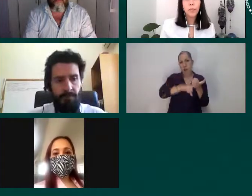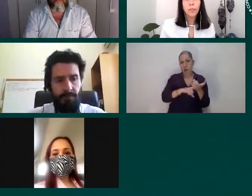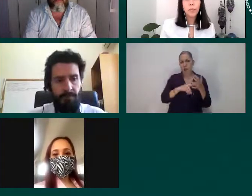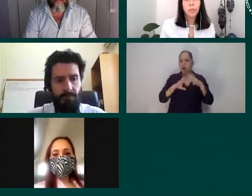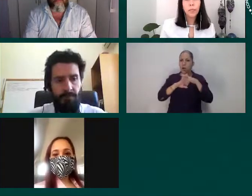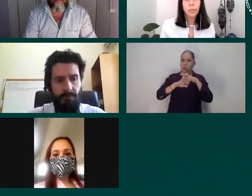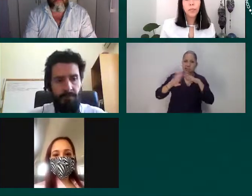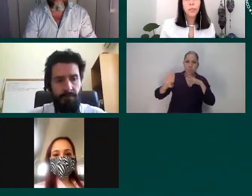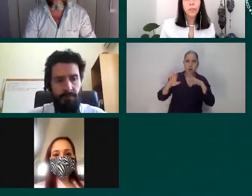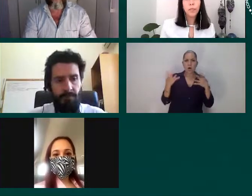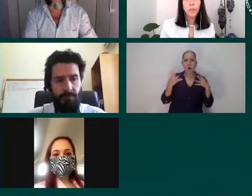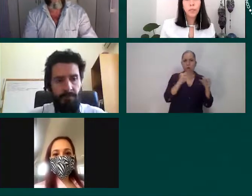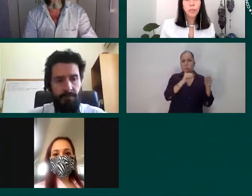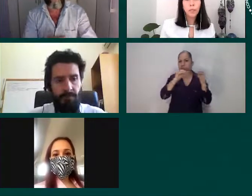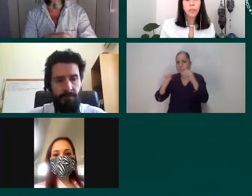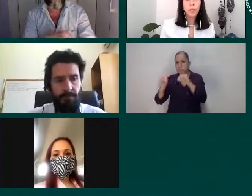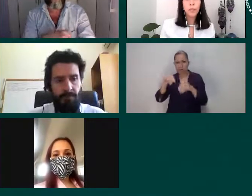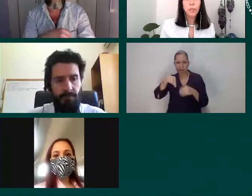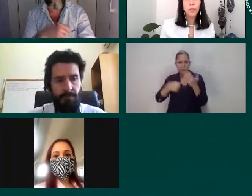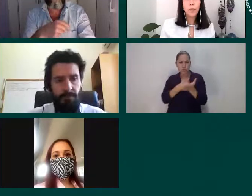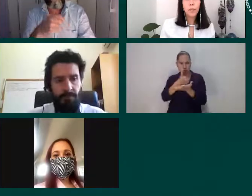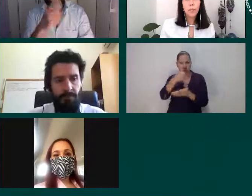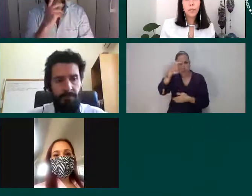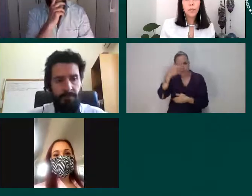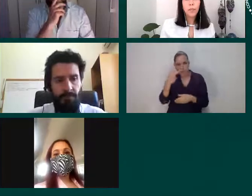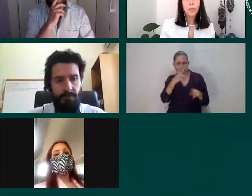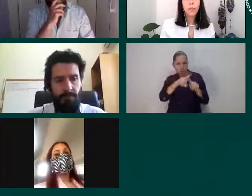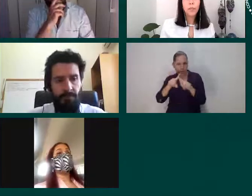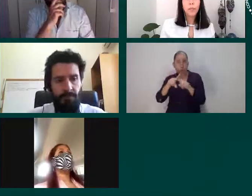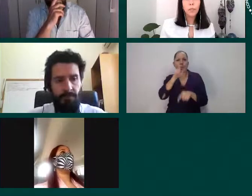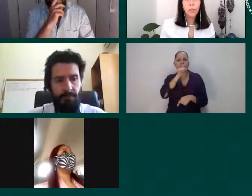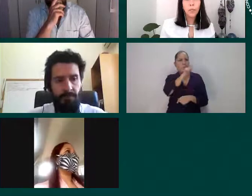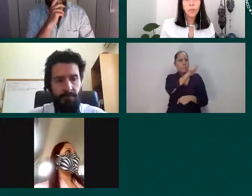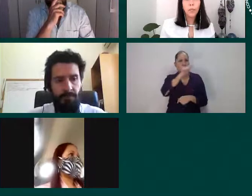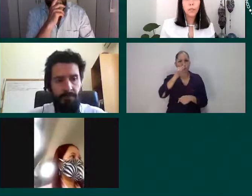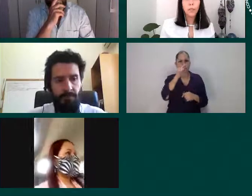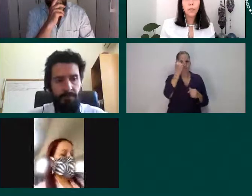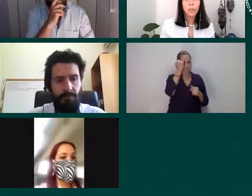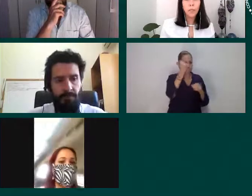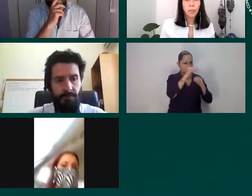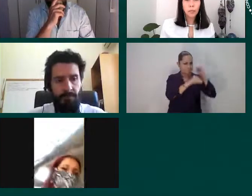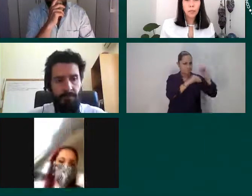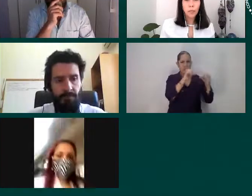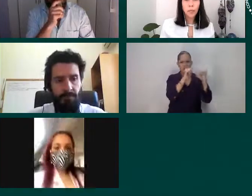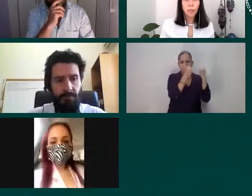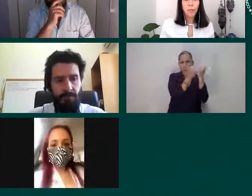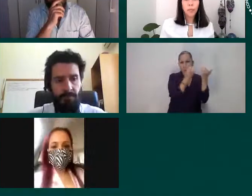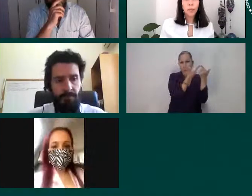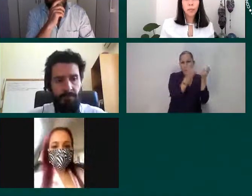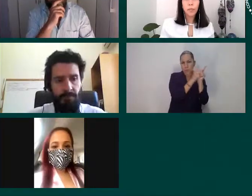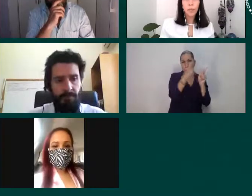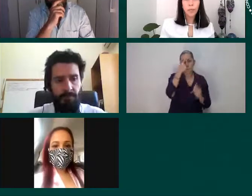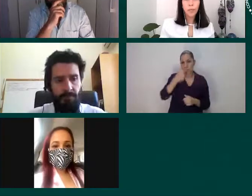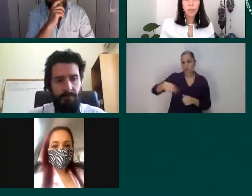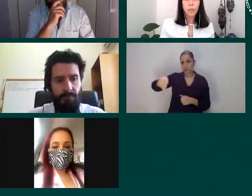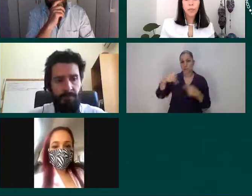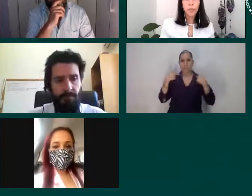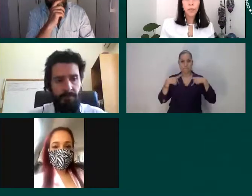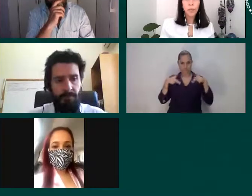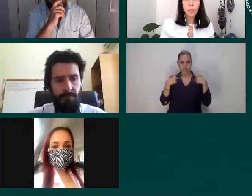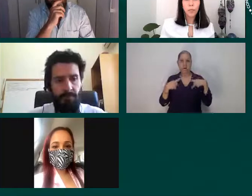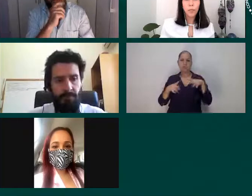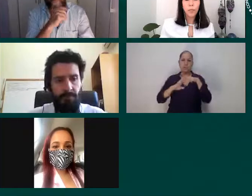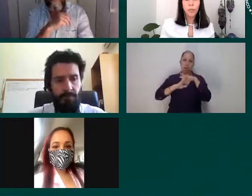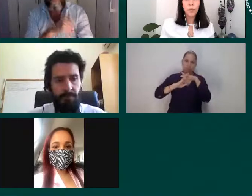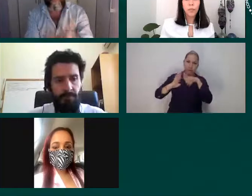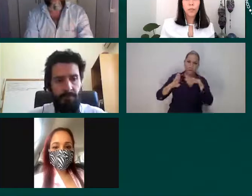lleva a cabo proyectos de integración laboral de personas refugiadas y migrantes, organizaciones de la sociedad civil expertas en el tema y organismos internacionales.